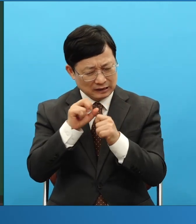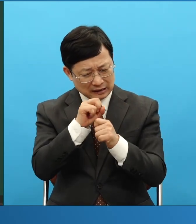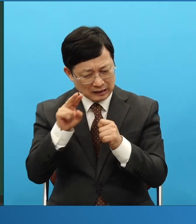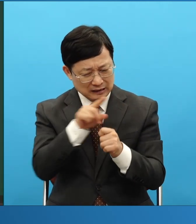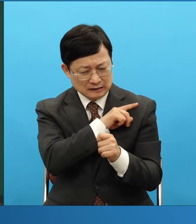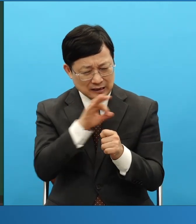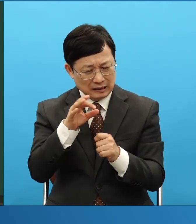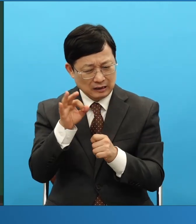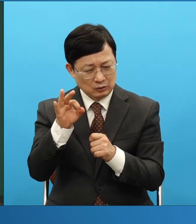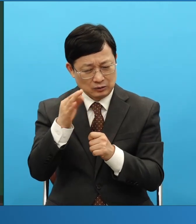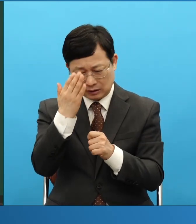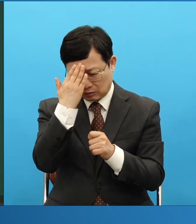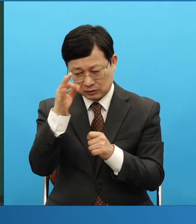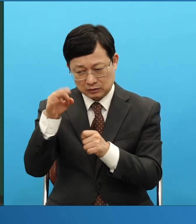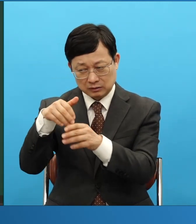그래야 2학년을 다닐 수 있어요